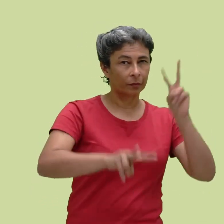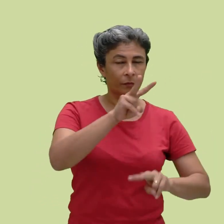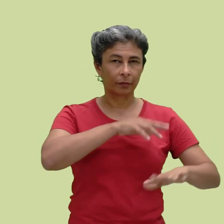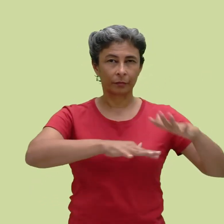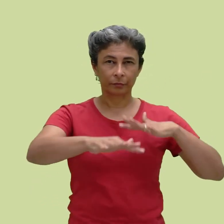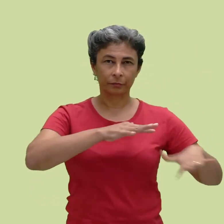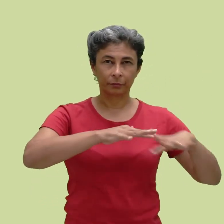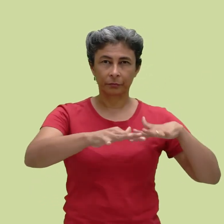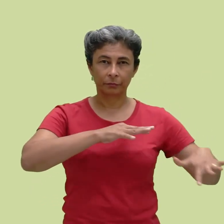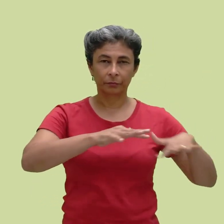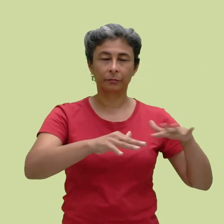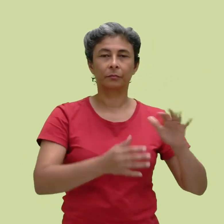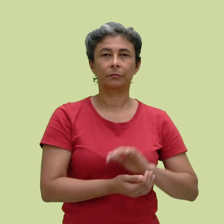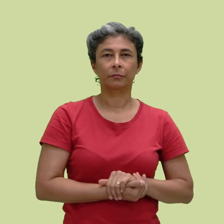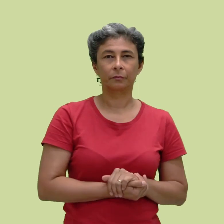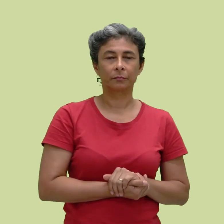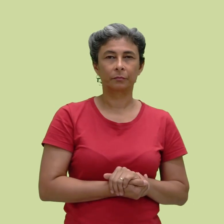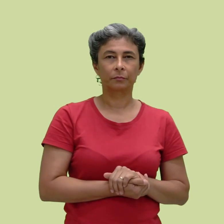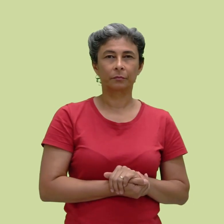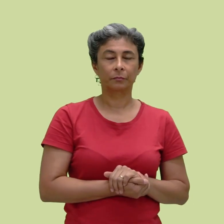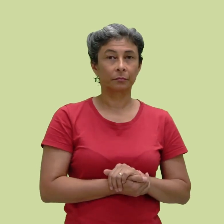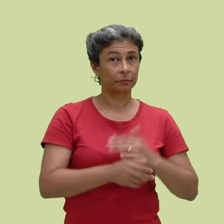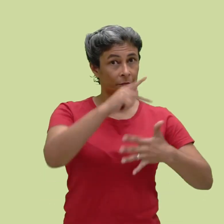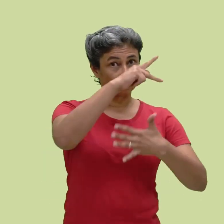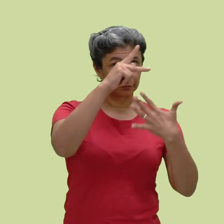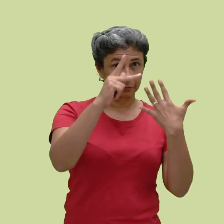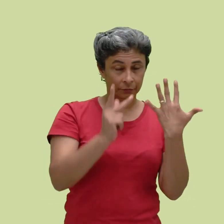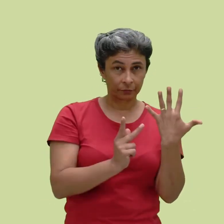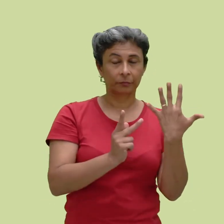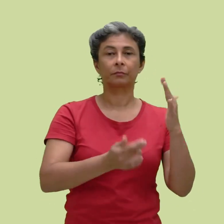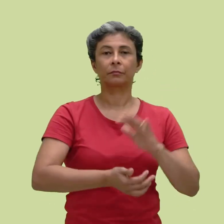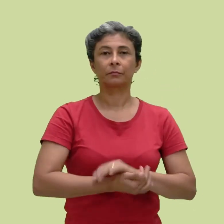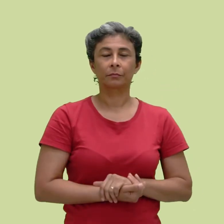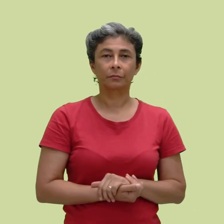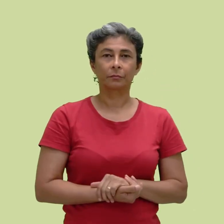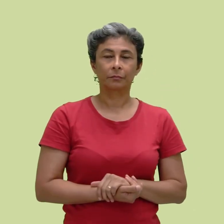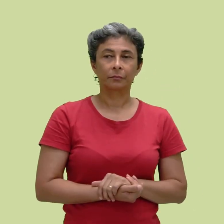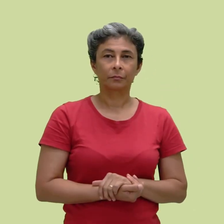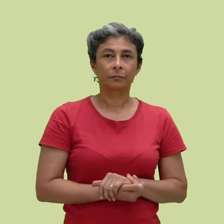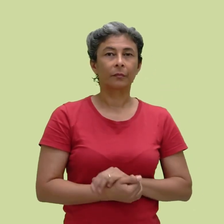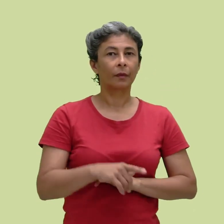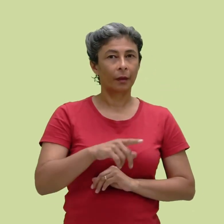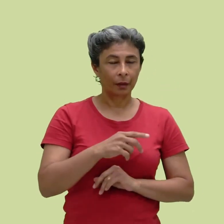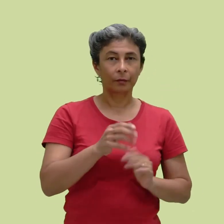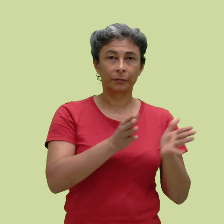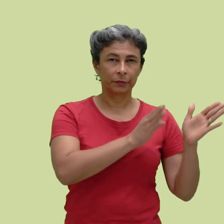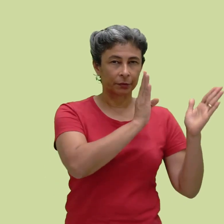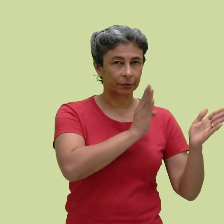visuais espaciais, Suas menores partes são os parâmetros, e seguem a estrutura